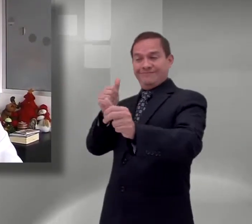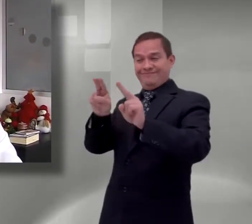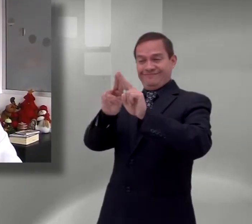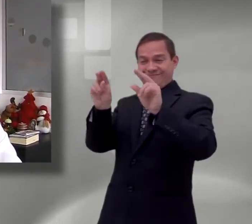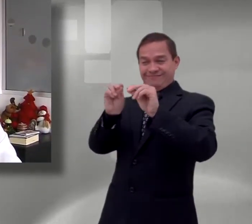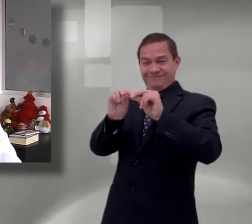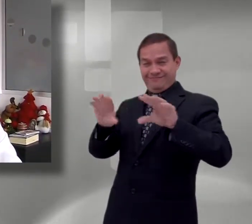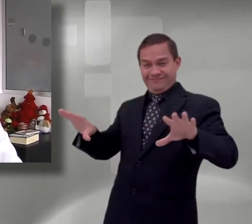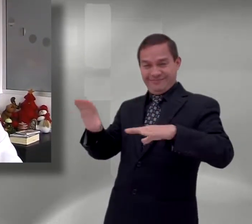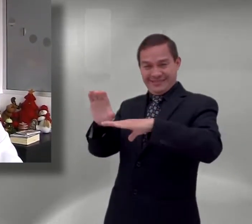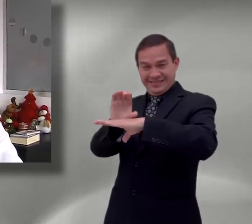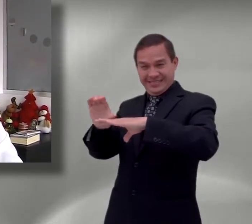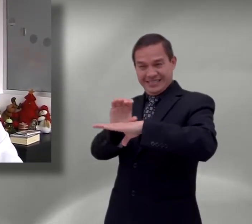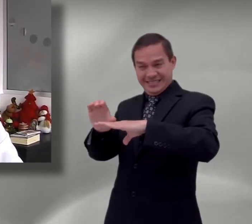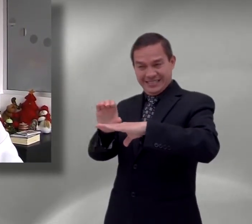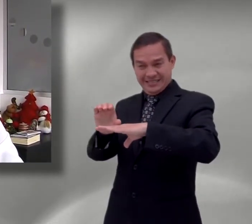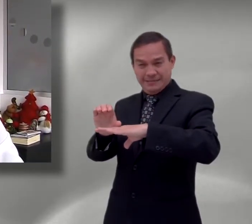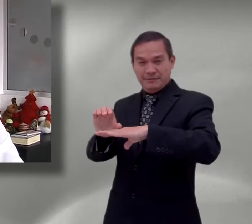rigurosidad.